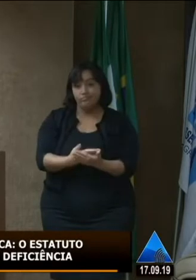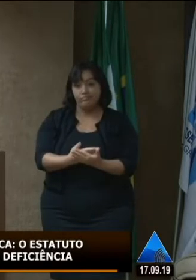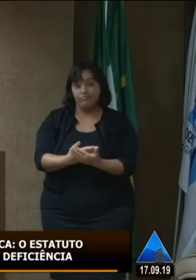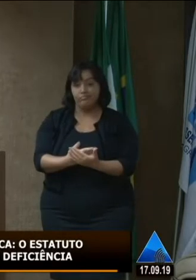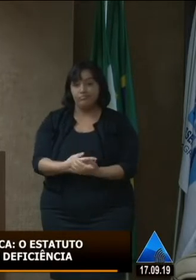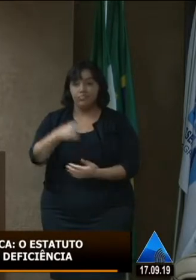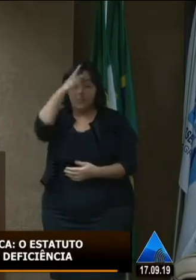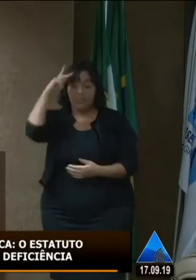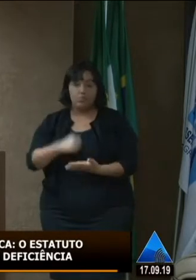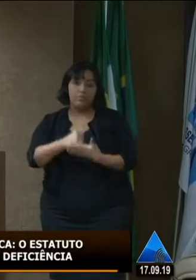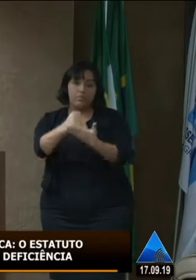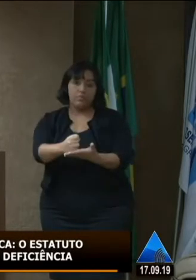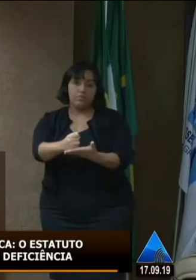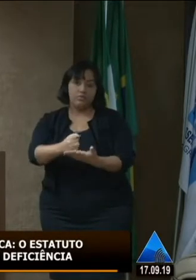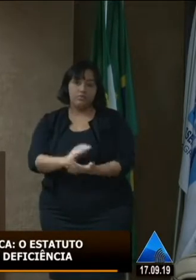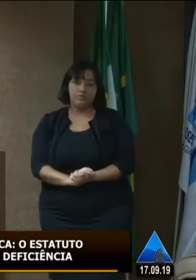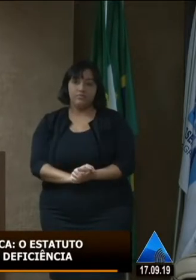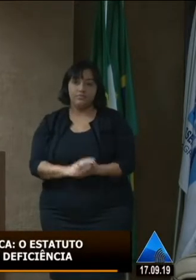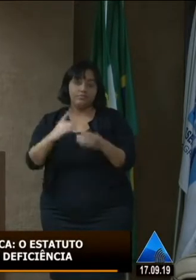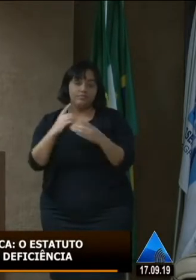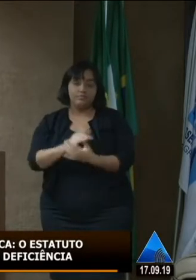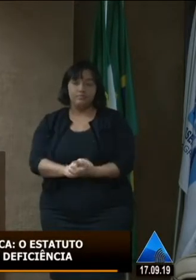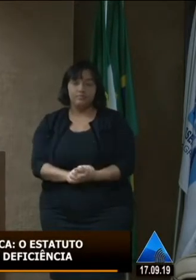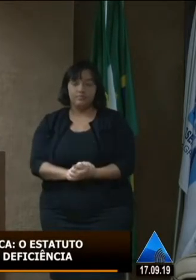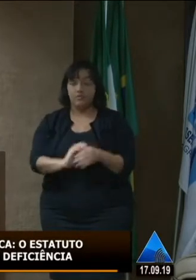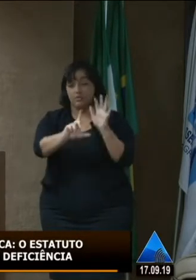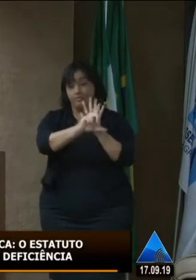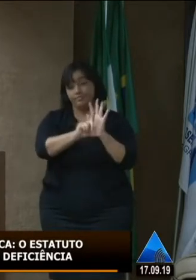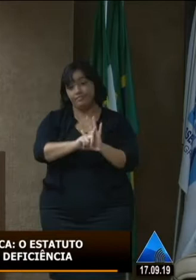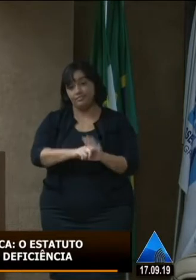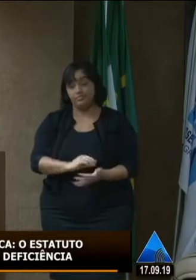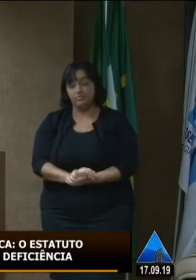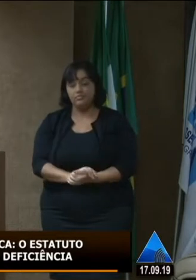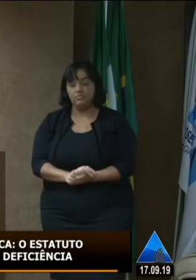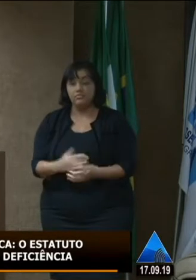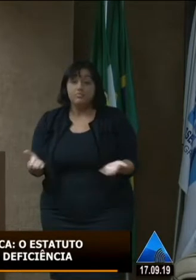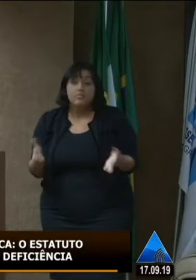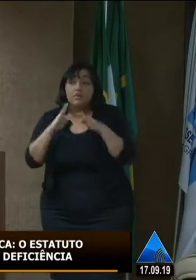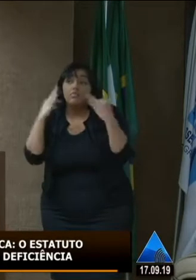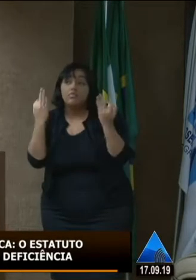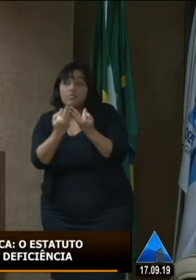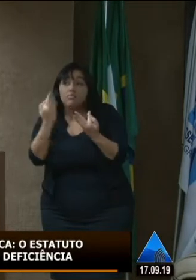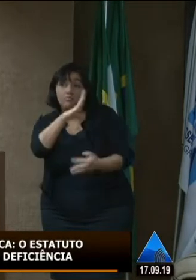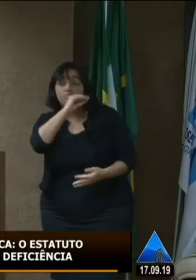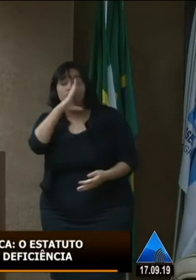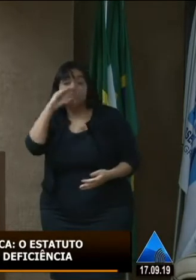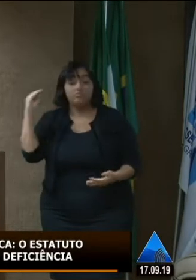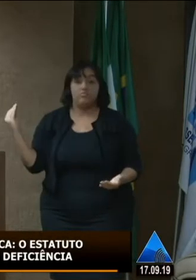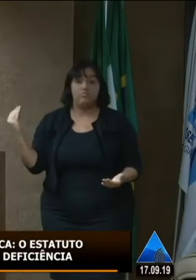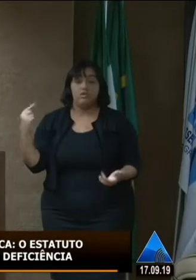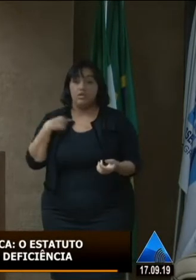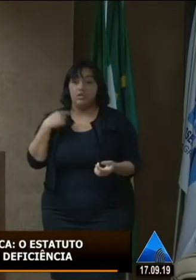acredito é o trâmite burocrático pode ser mas e aí essa família esse adolescente eu